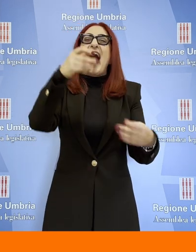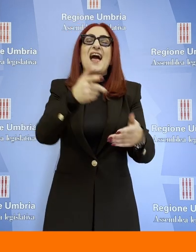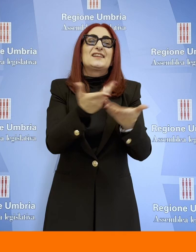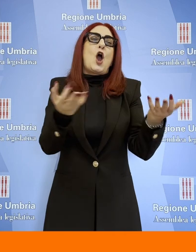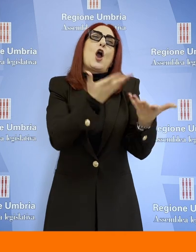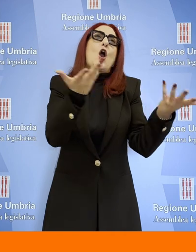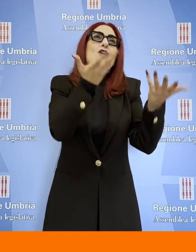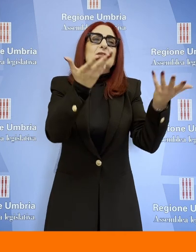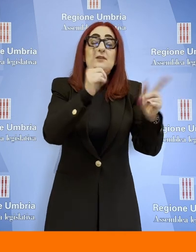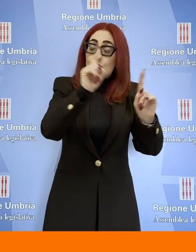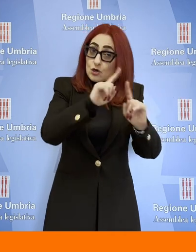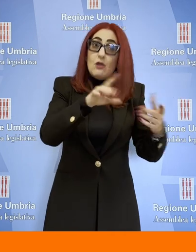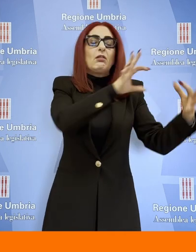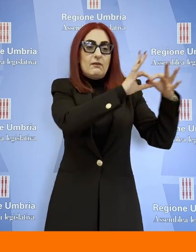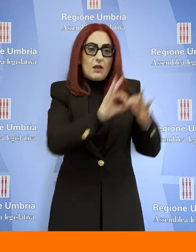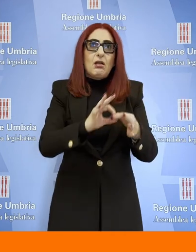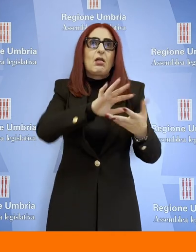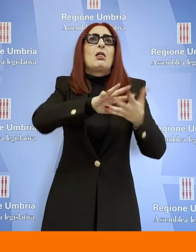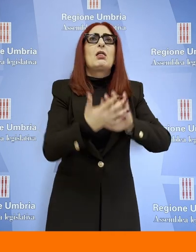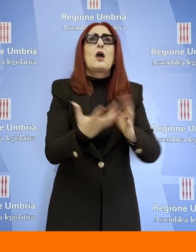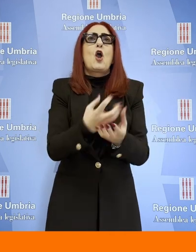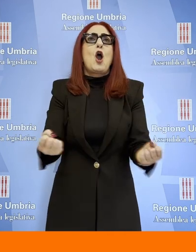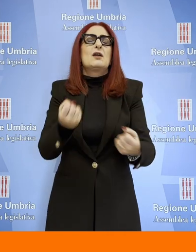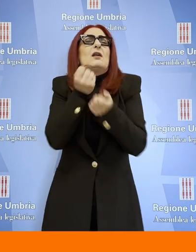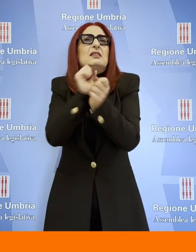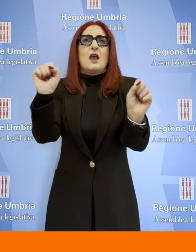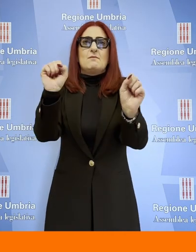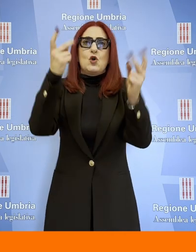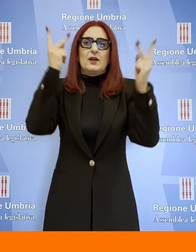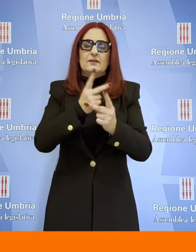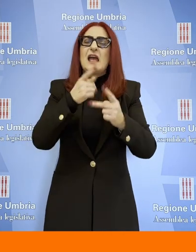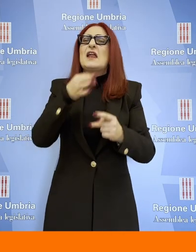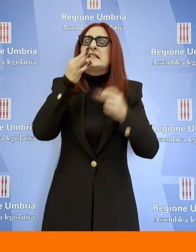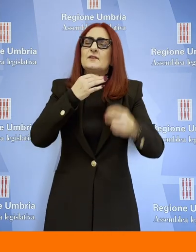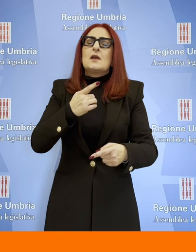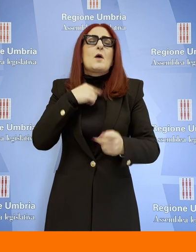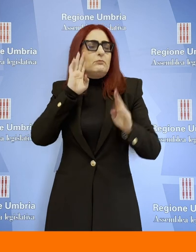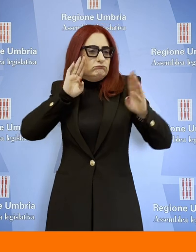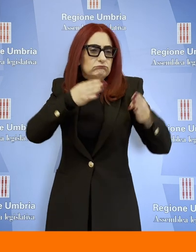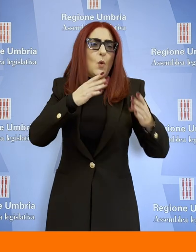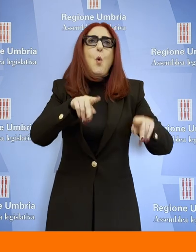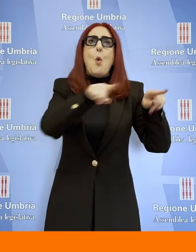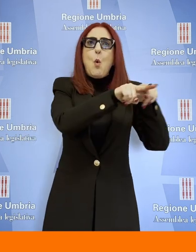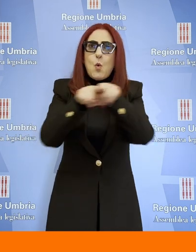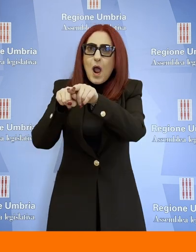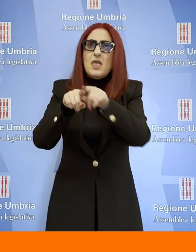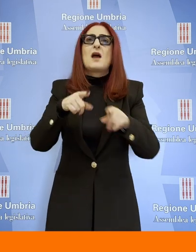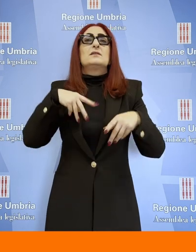a cuore l'eguaglianza, avere a cuore la partecipazione, trovare delle modalità attraverso cui realizzare